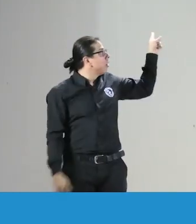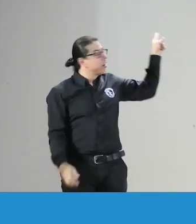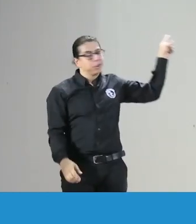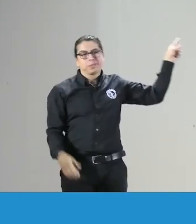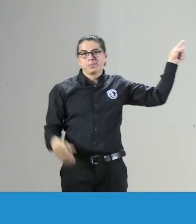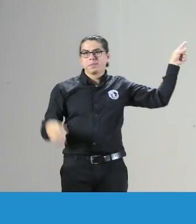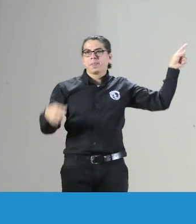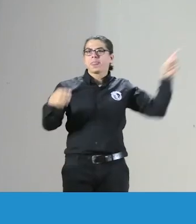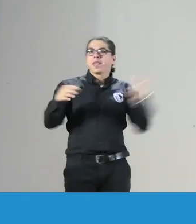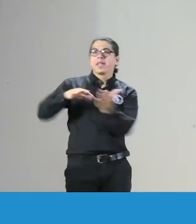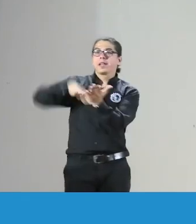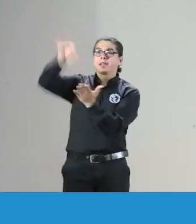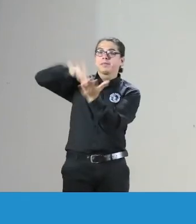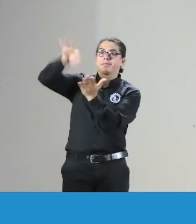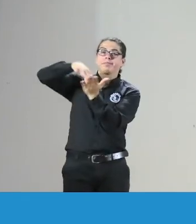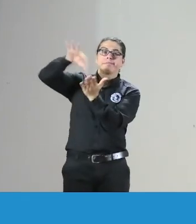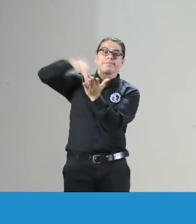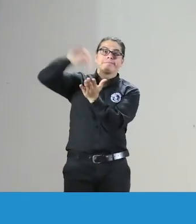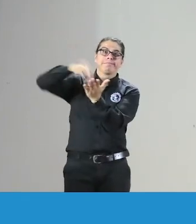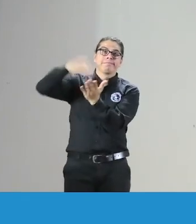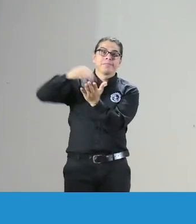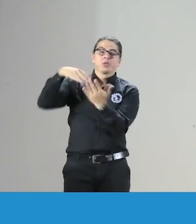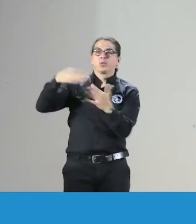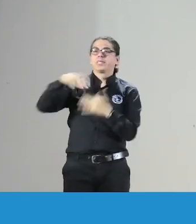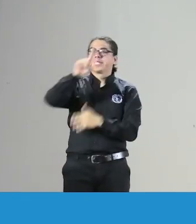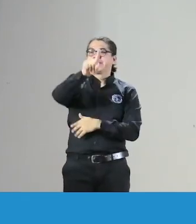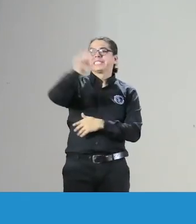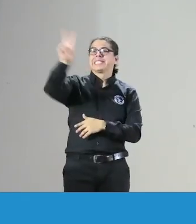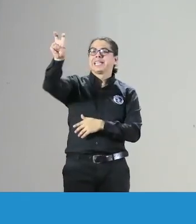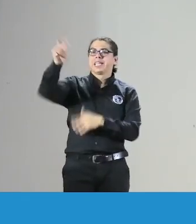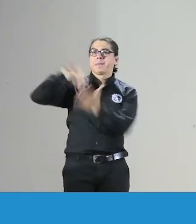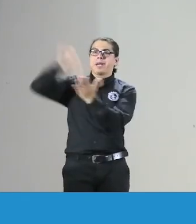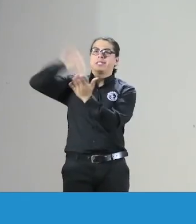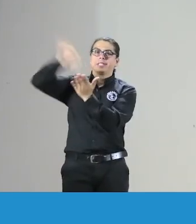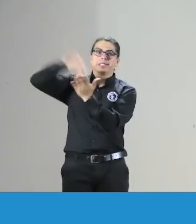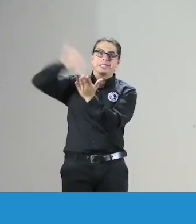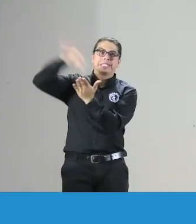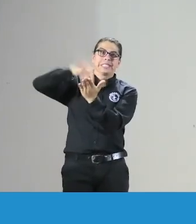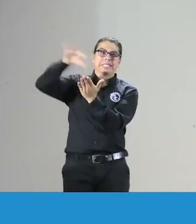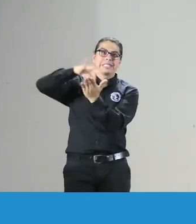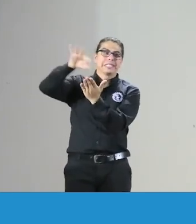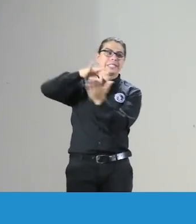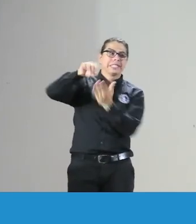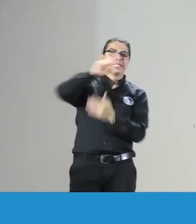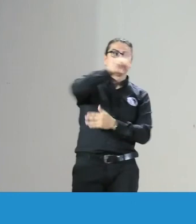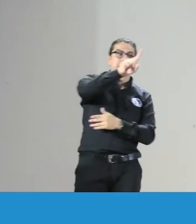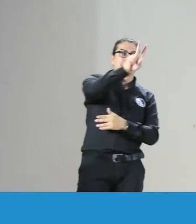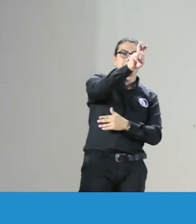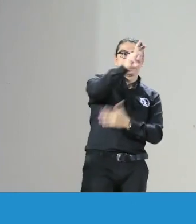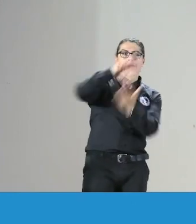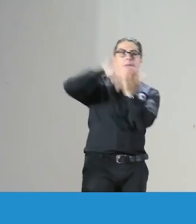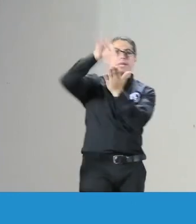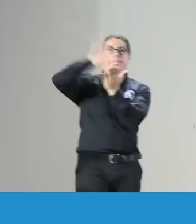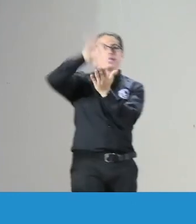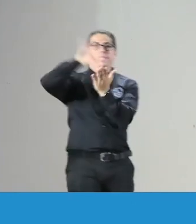en español desde Fenascol son son 17 o 17